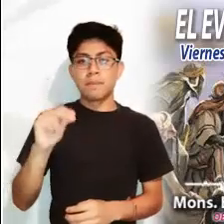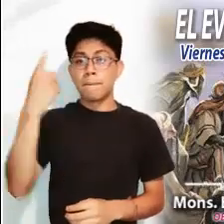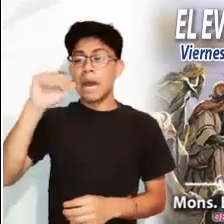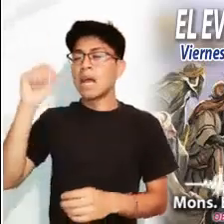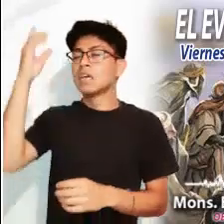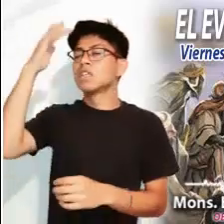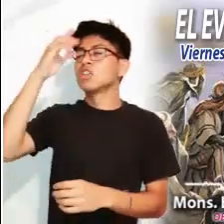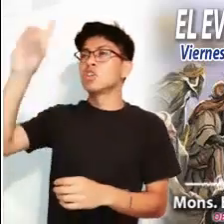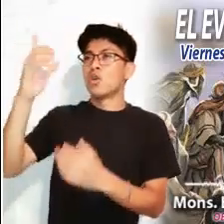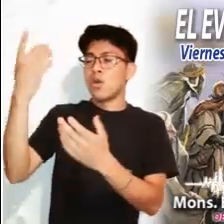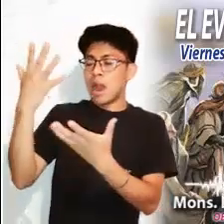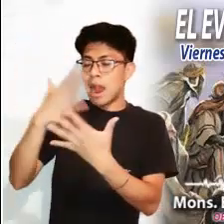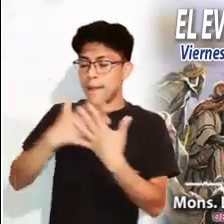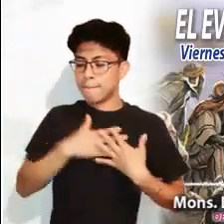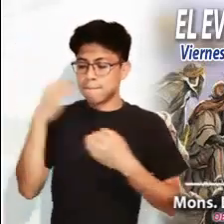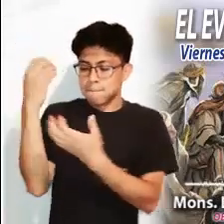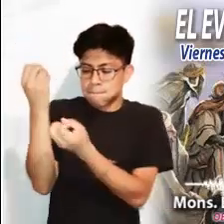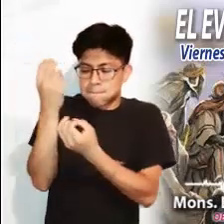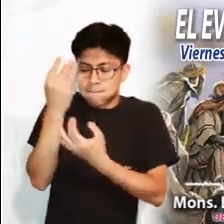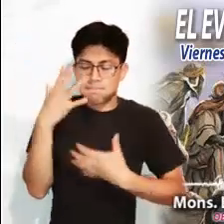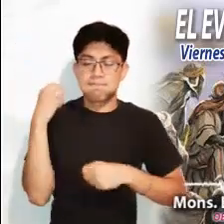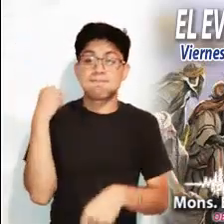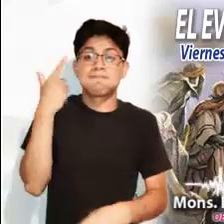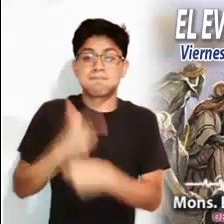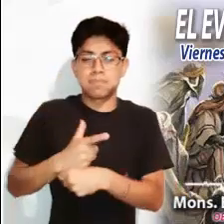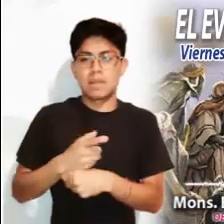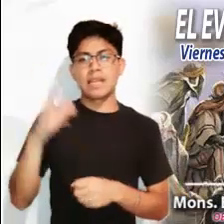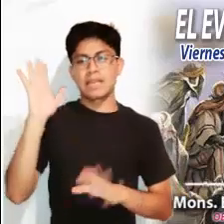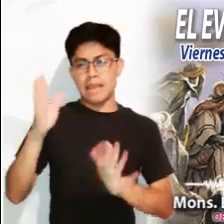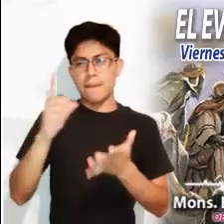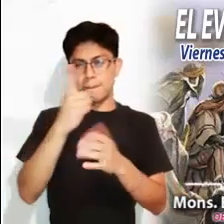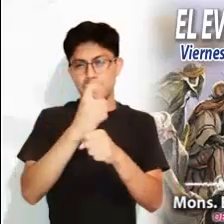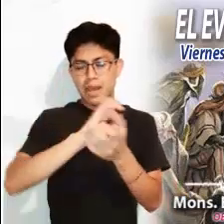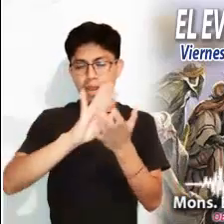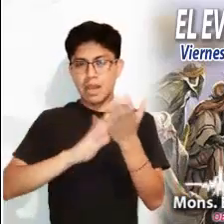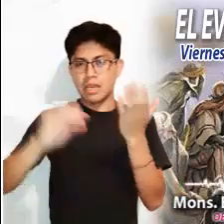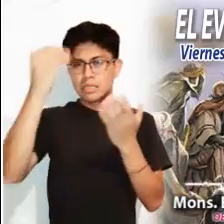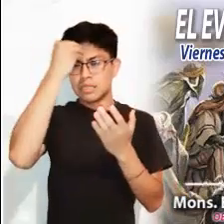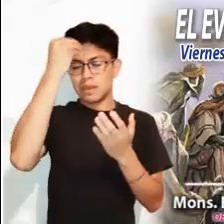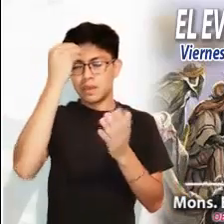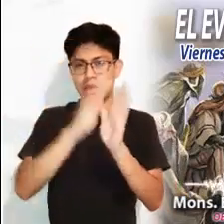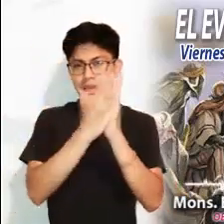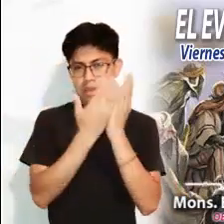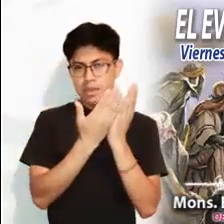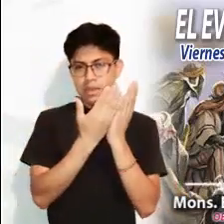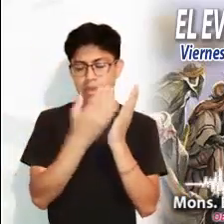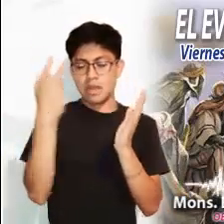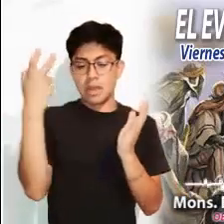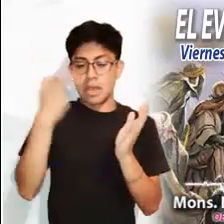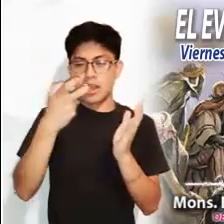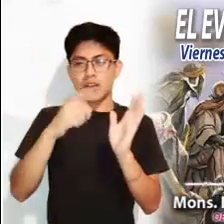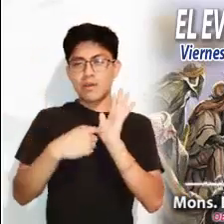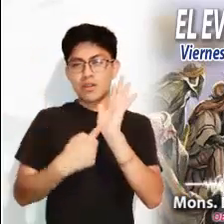No para angustiarnos, sino para descubrir el gran amor que Dios nos tiene. Ya la primera